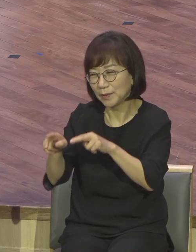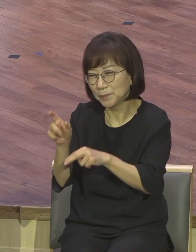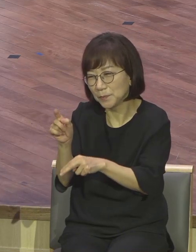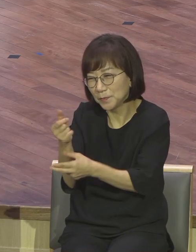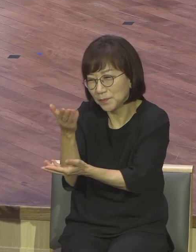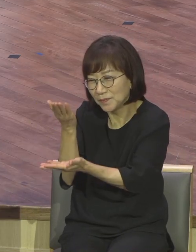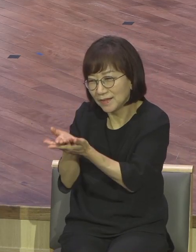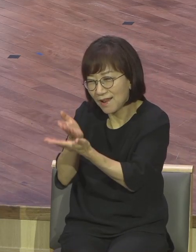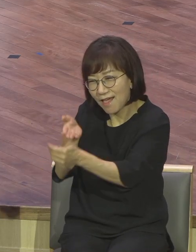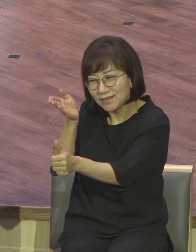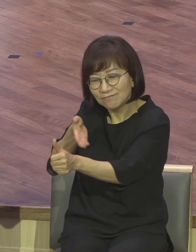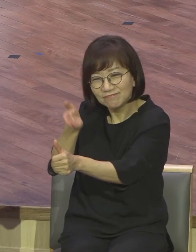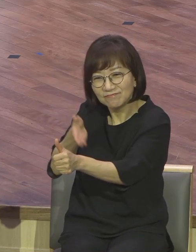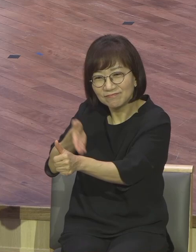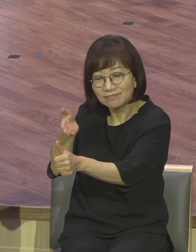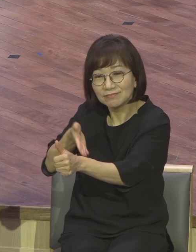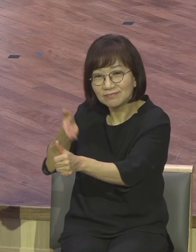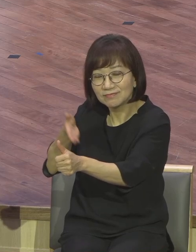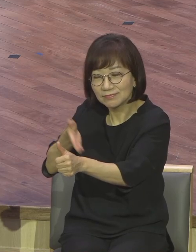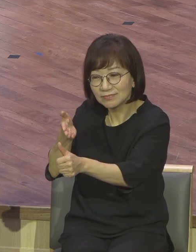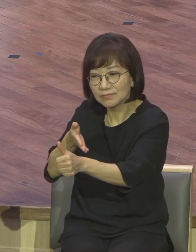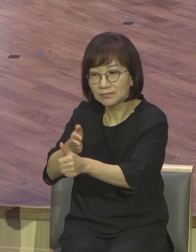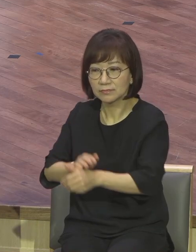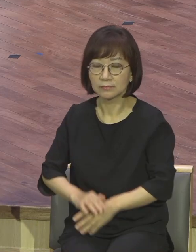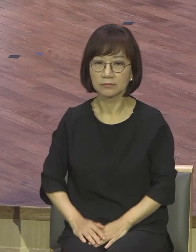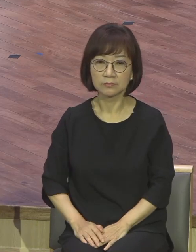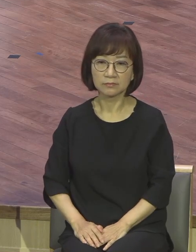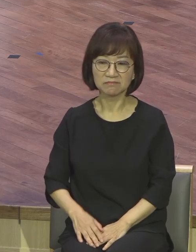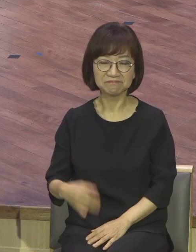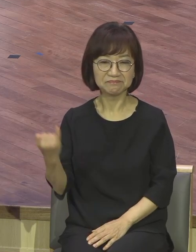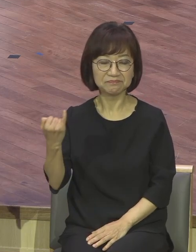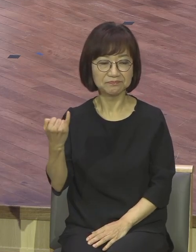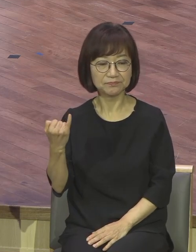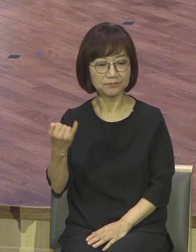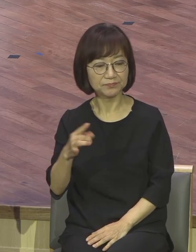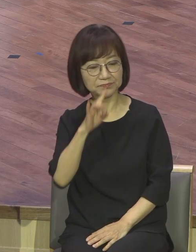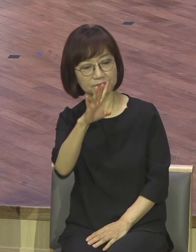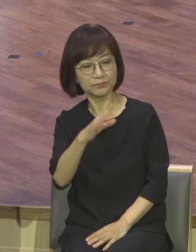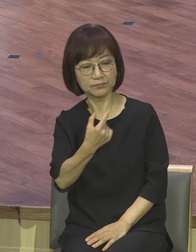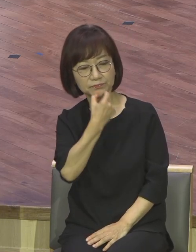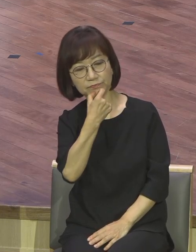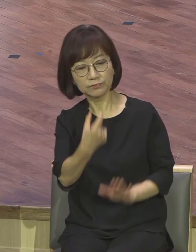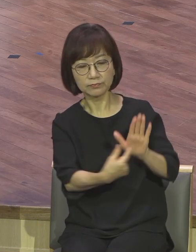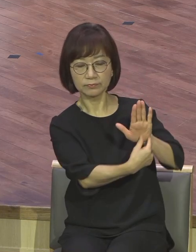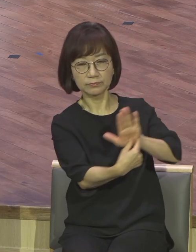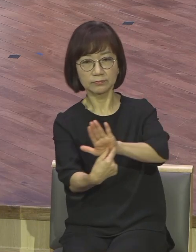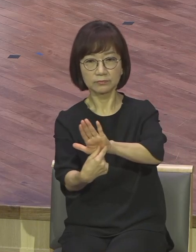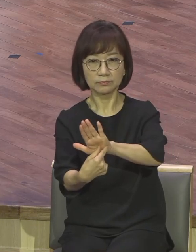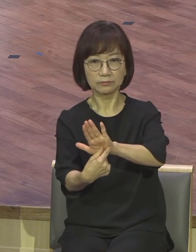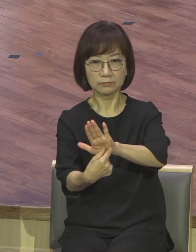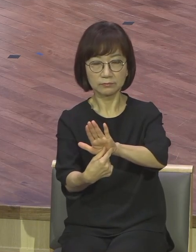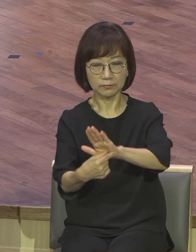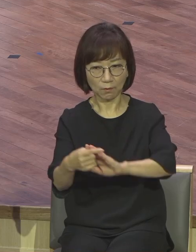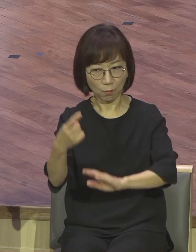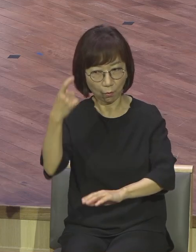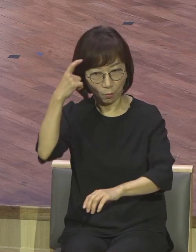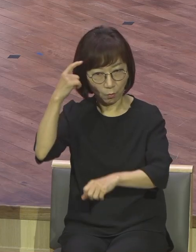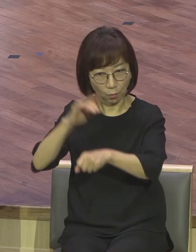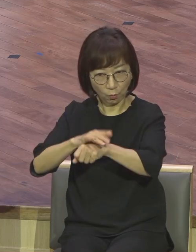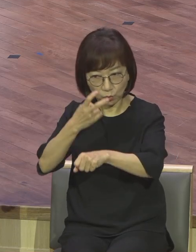부탁했을 때 아주 냉정하게 거절해버립니다. 설기로운 다제천여들이 이게 무슨